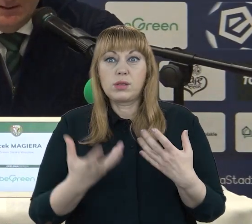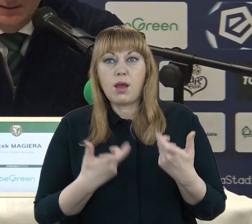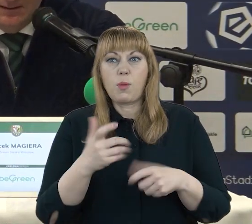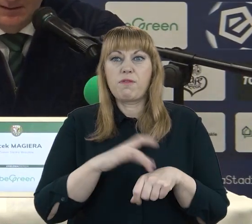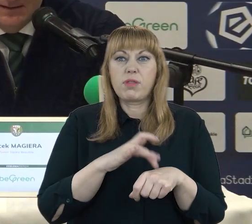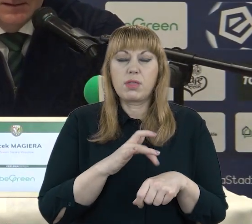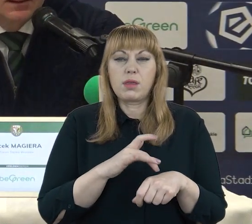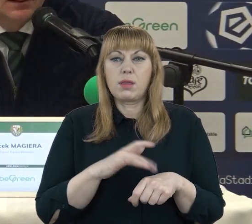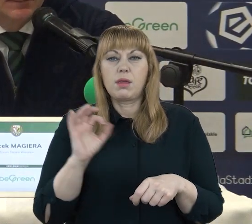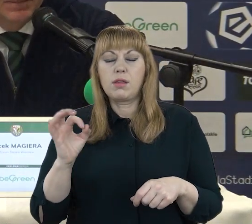te statystyki